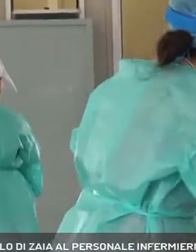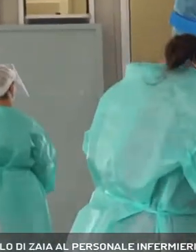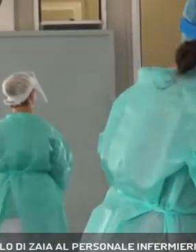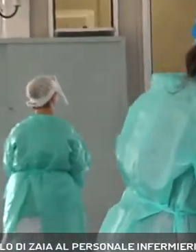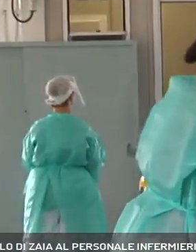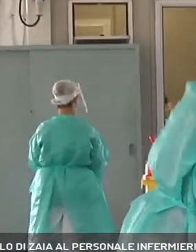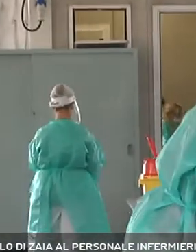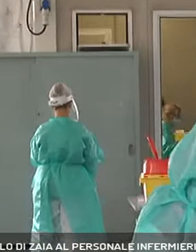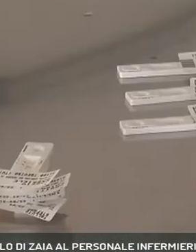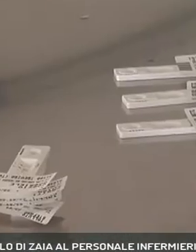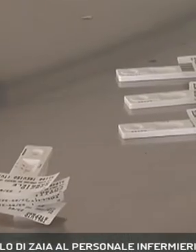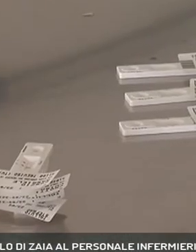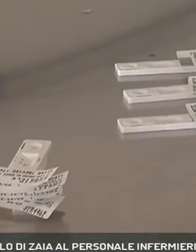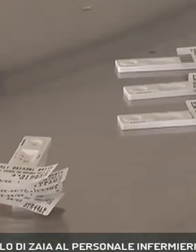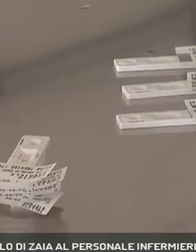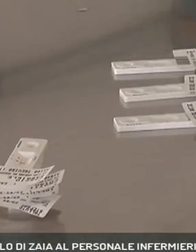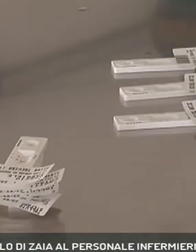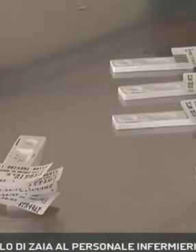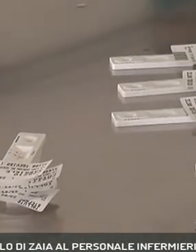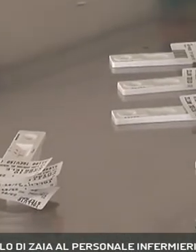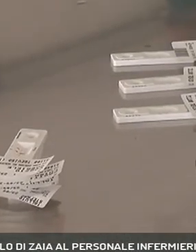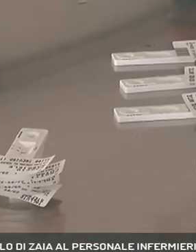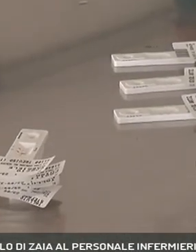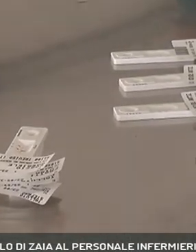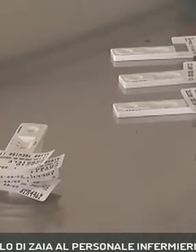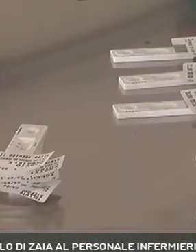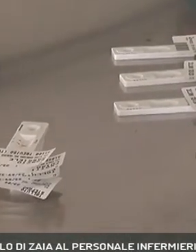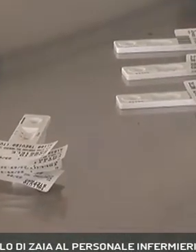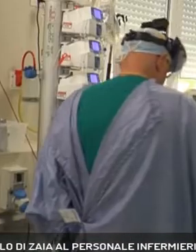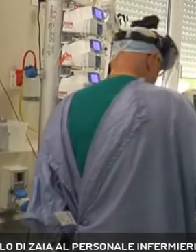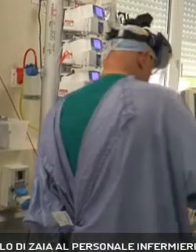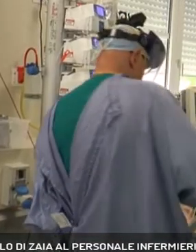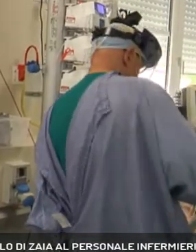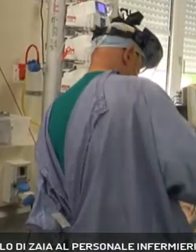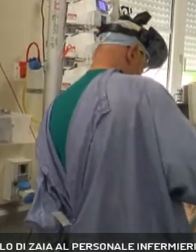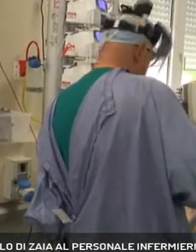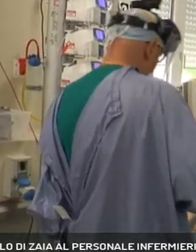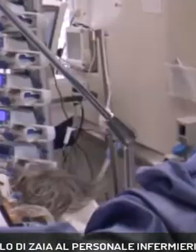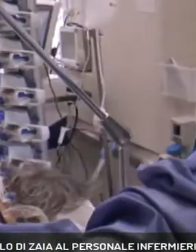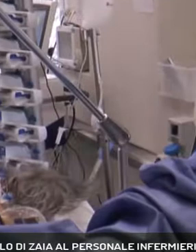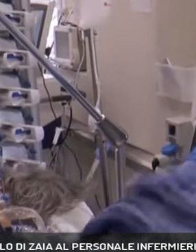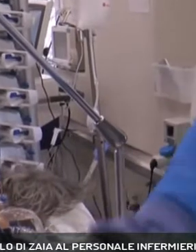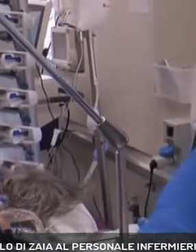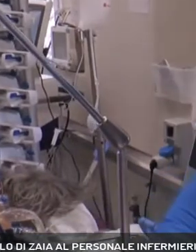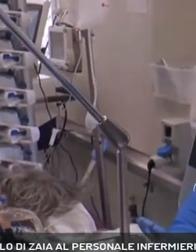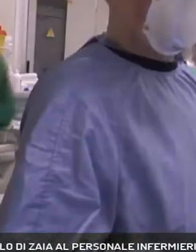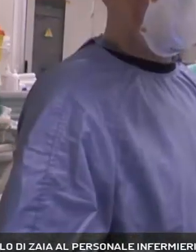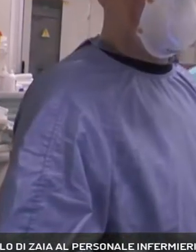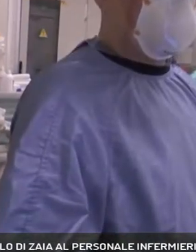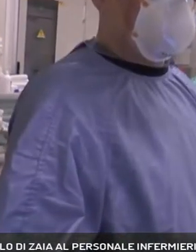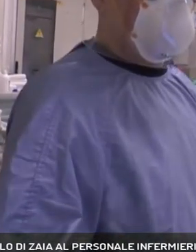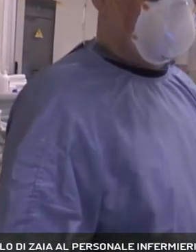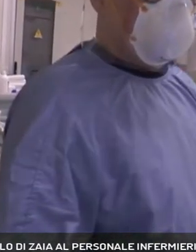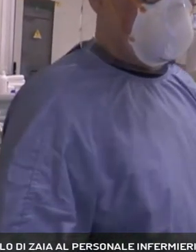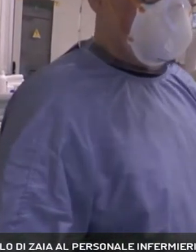cambio, conferma del colore che indica lo stato di salute delle singole regioni, il Veneto arriva con dati solidi, dice Zaia,